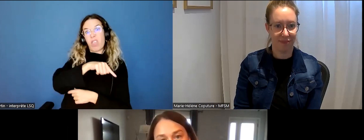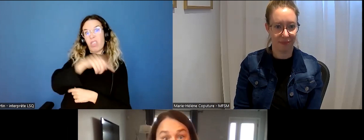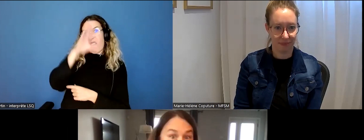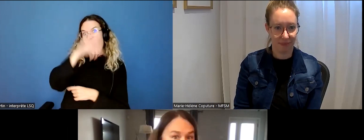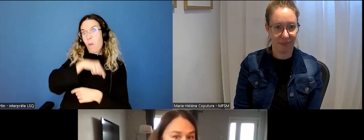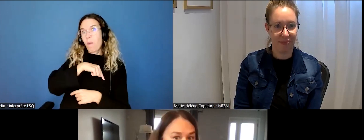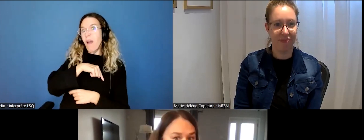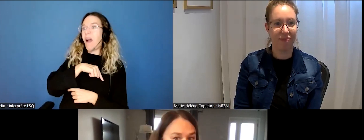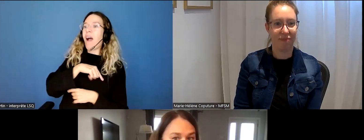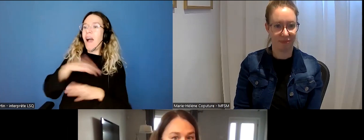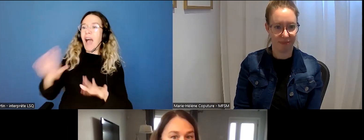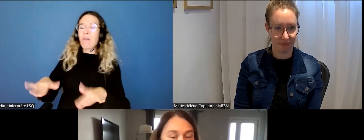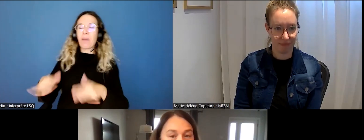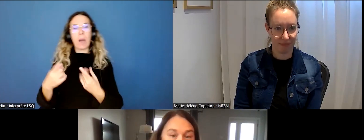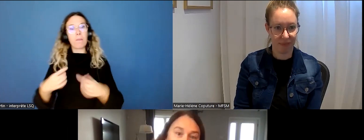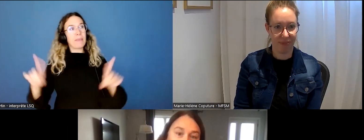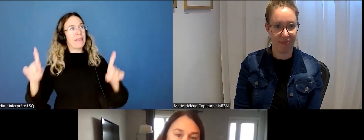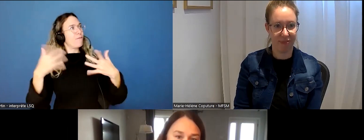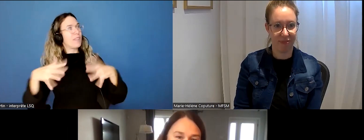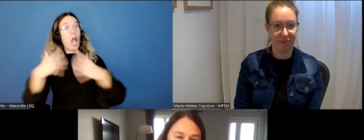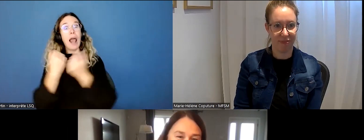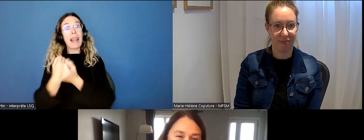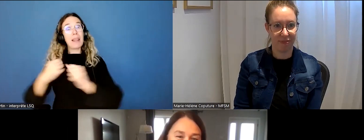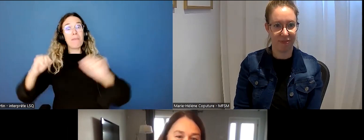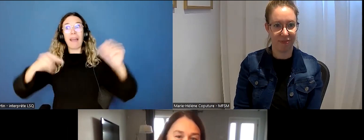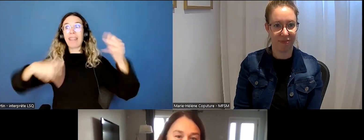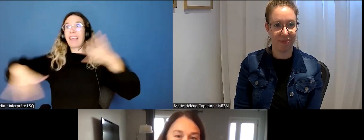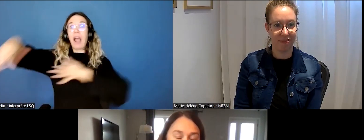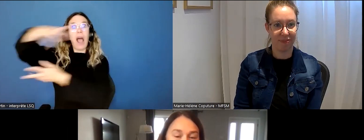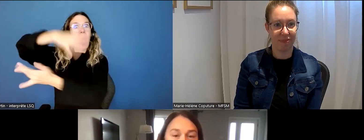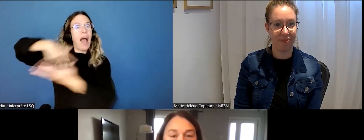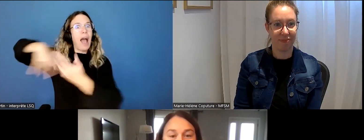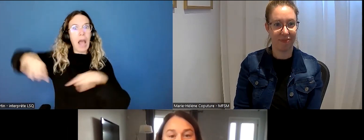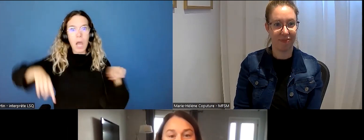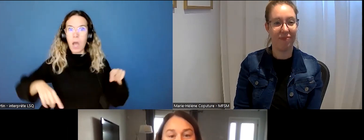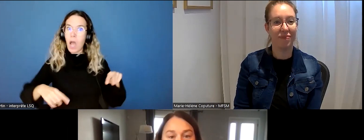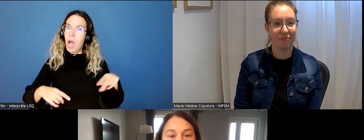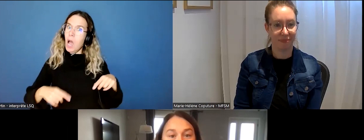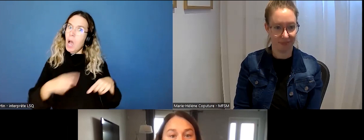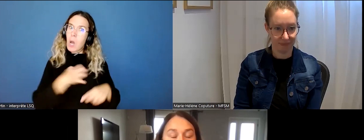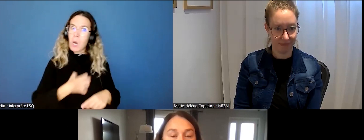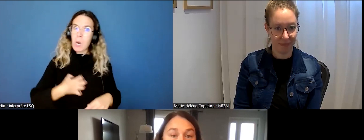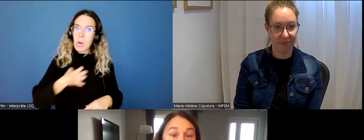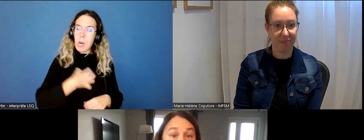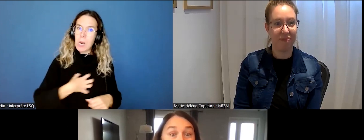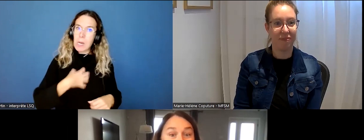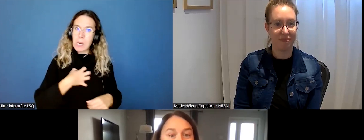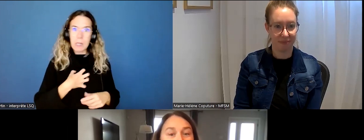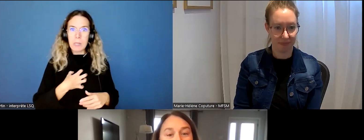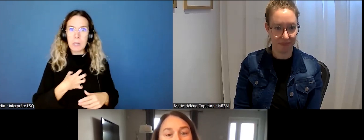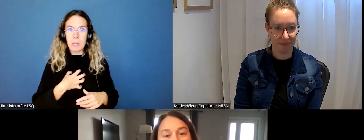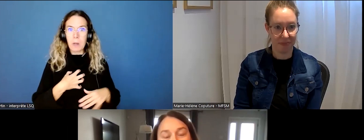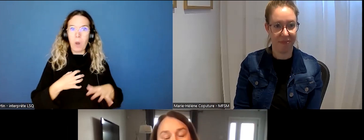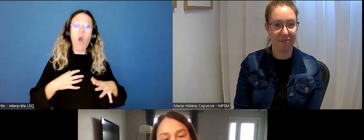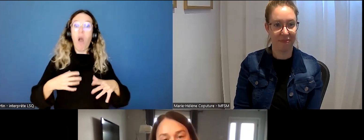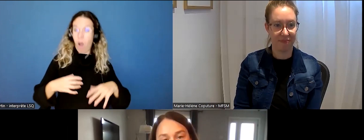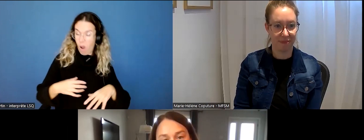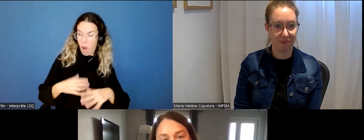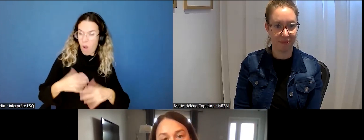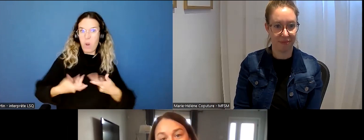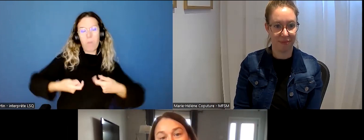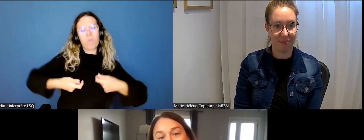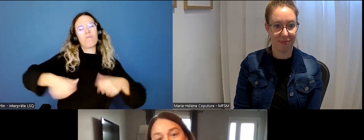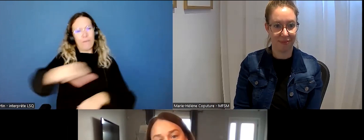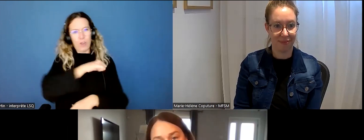leur liberté avec tout le monde, bien là, les partenaires violents se sont permis d'utiliser plus de